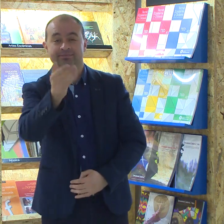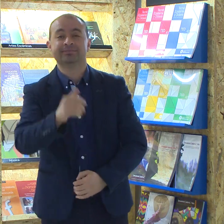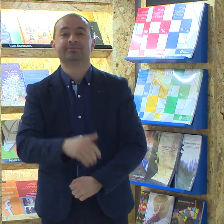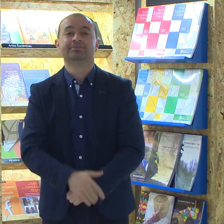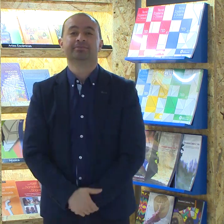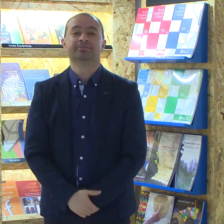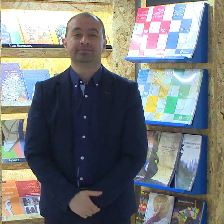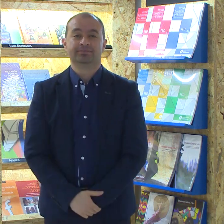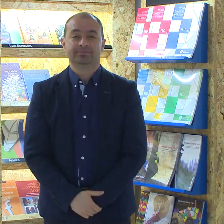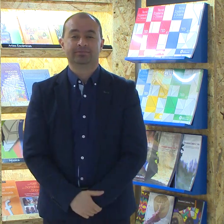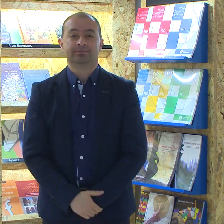página.